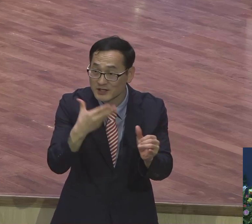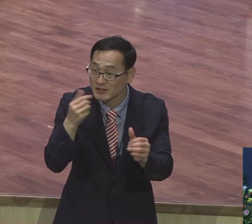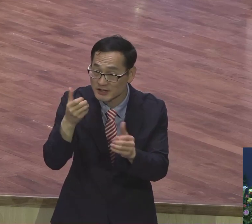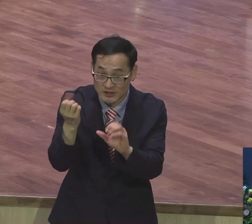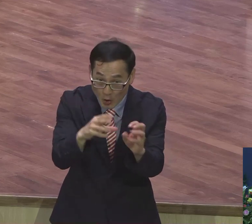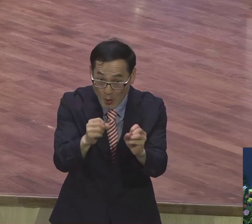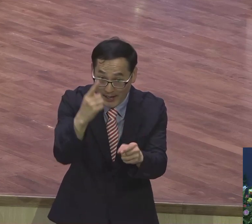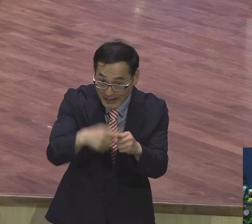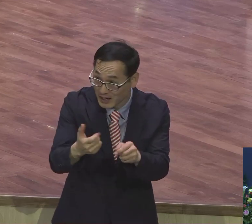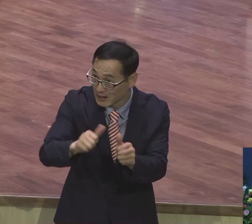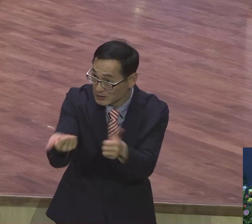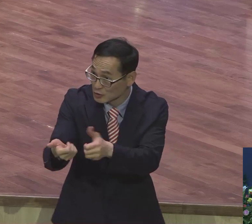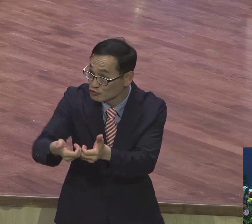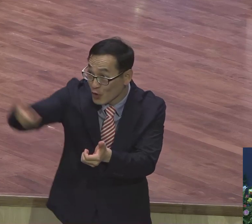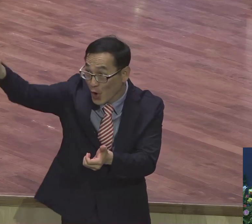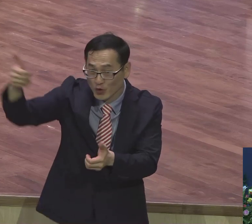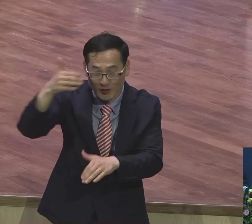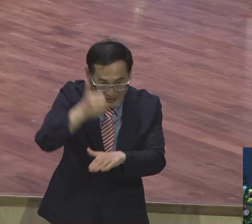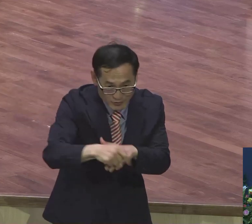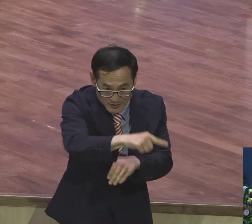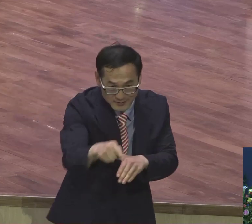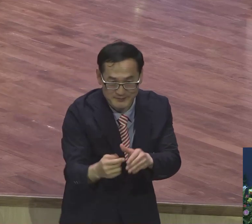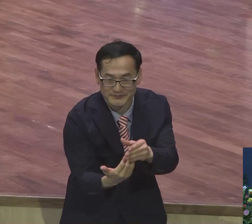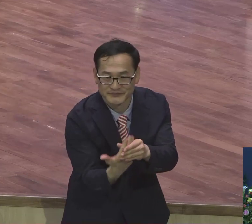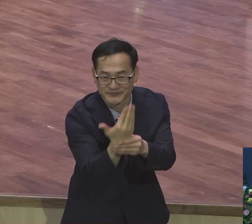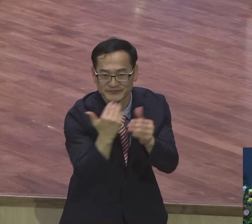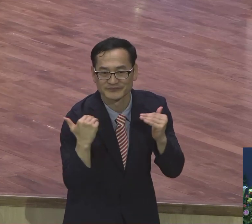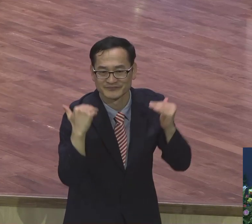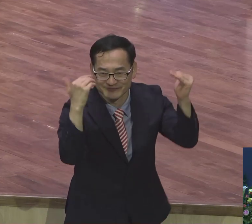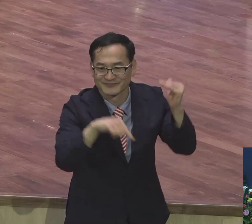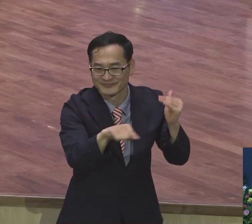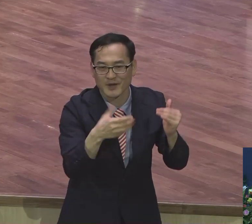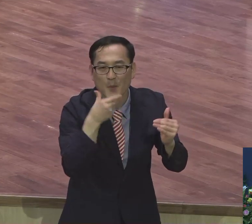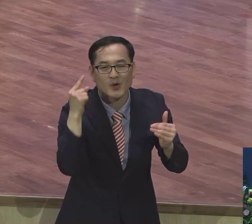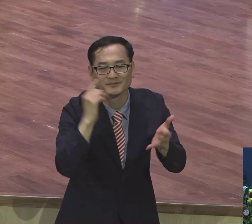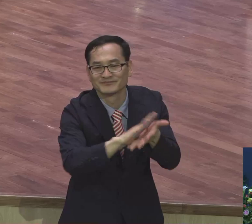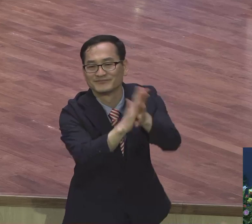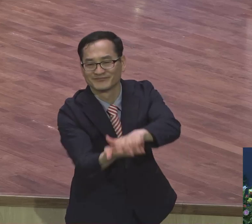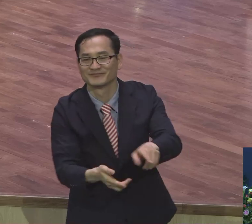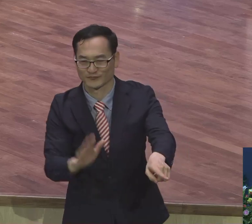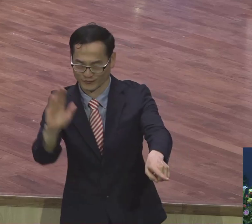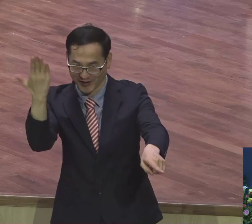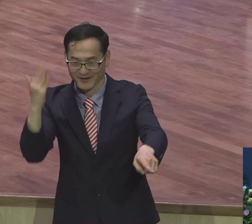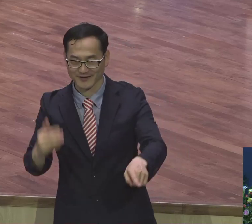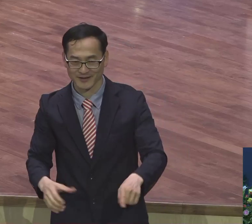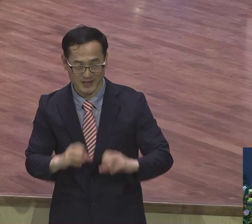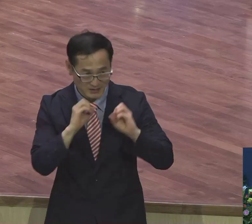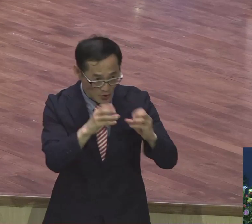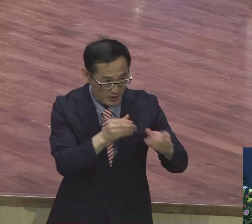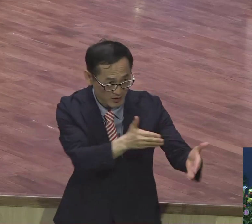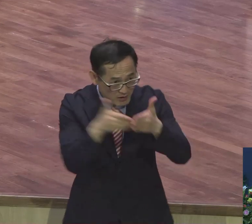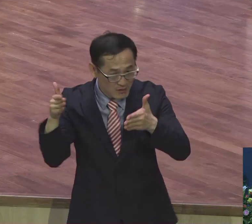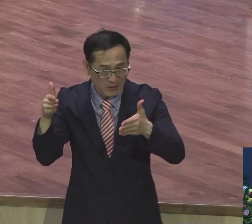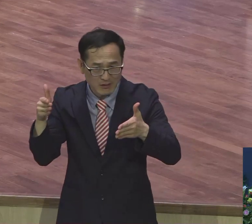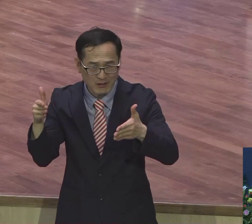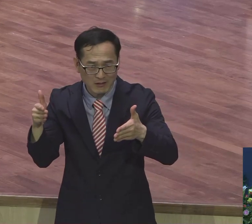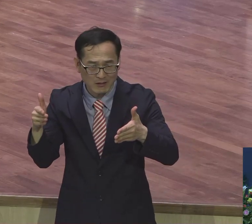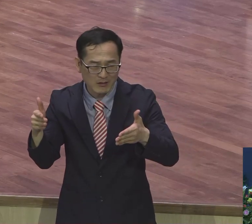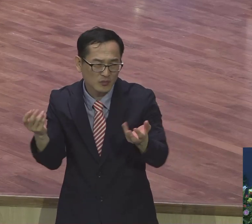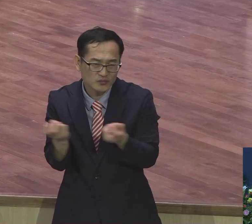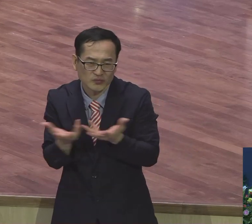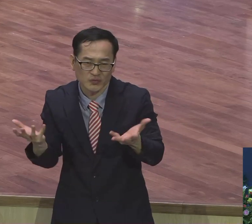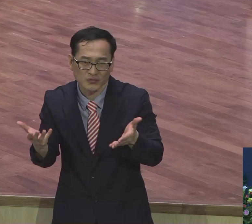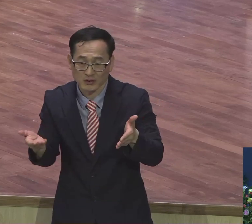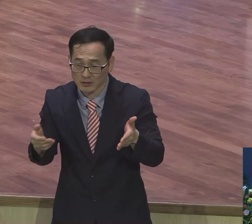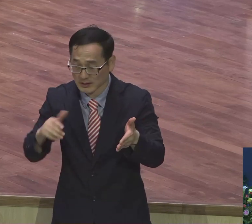그렇습니다. 우리가 복음을 전개했는데 이 사람이 안 받아들였어. 아이고 안됐구나 아니에요. 여러분 죽고 나서도